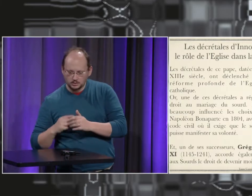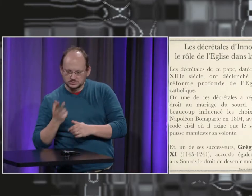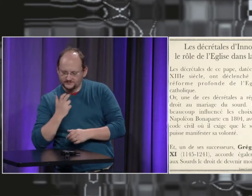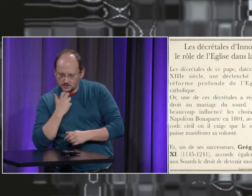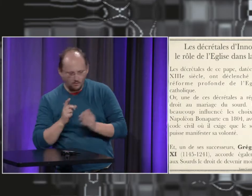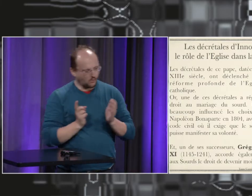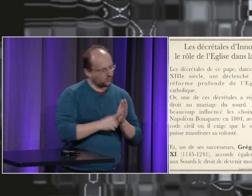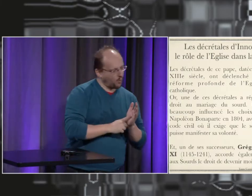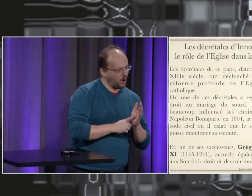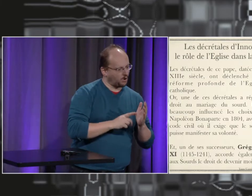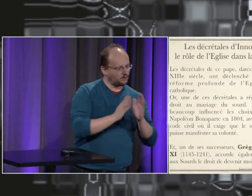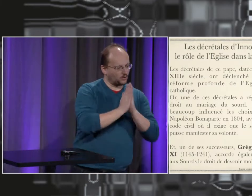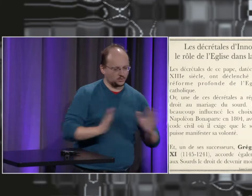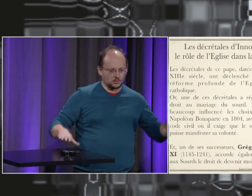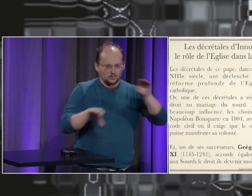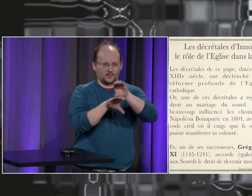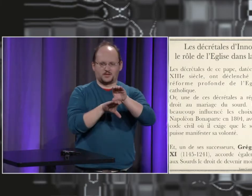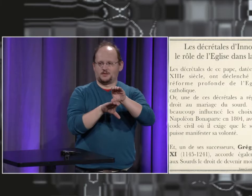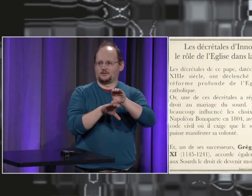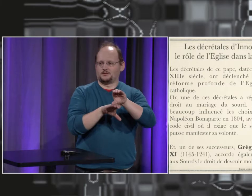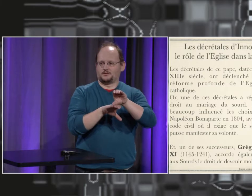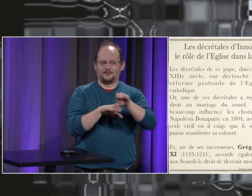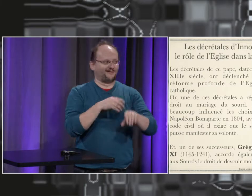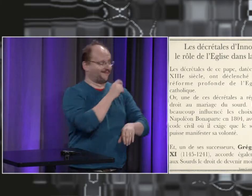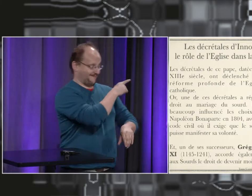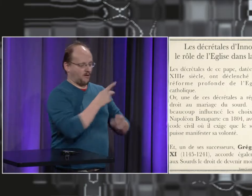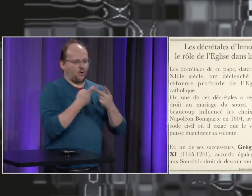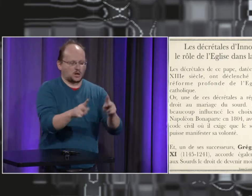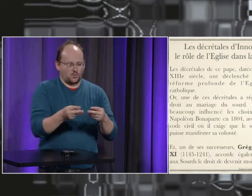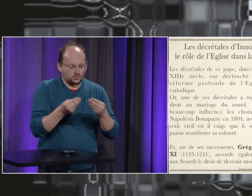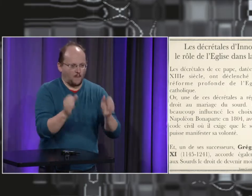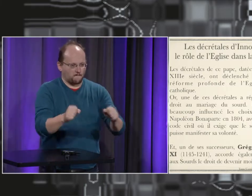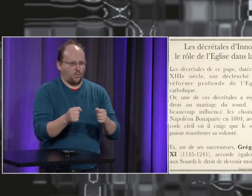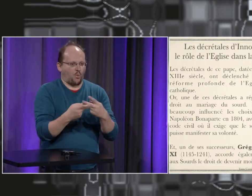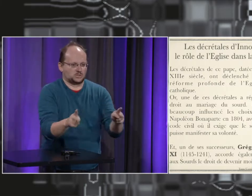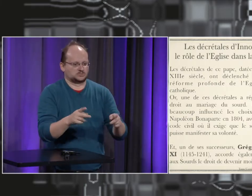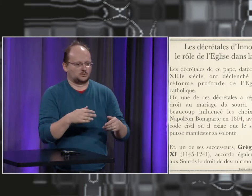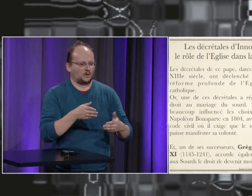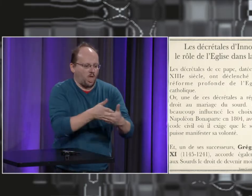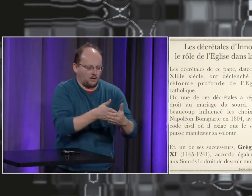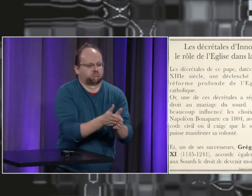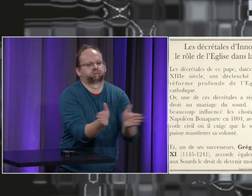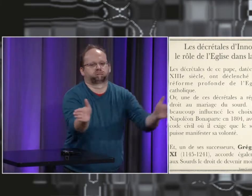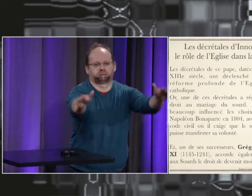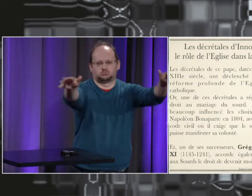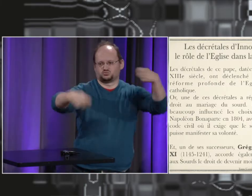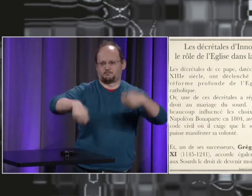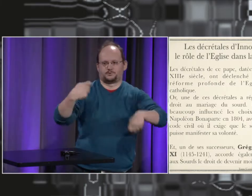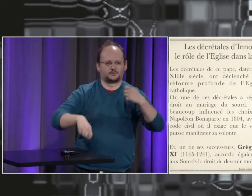donc le droit civique et le droit religieux sont complémentaires le droit religieux permet d'ouvrir au